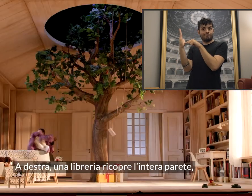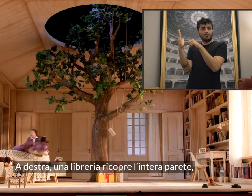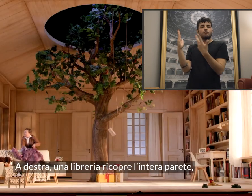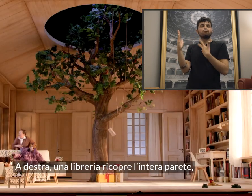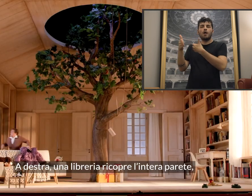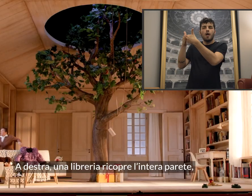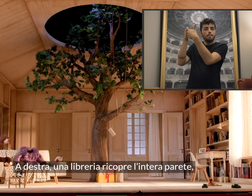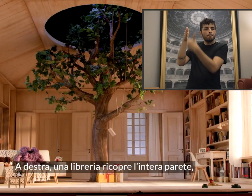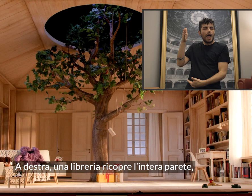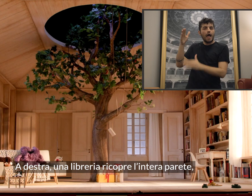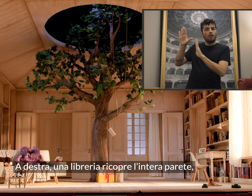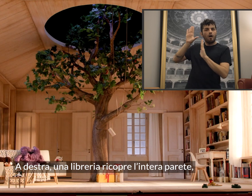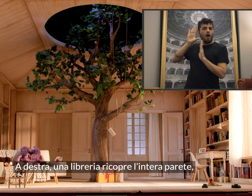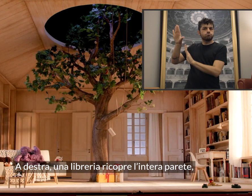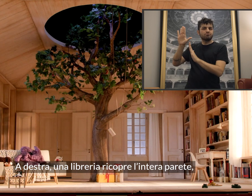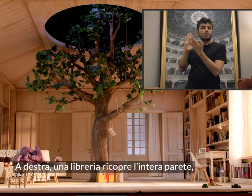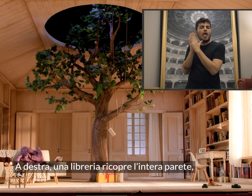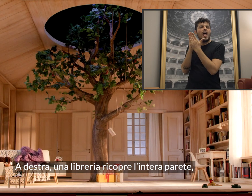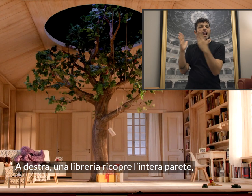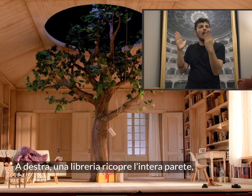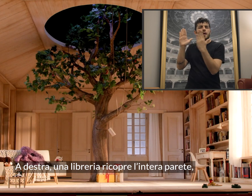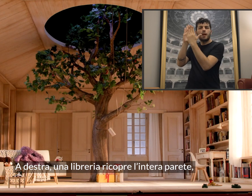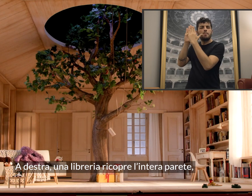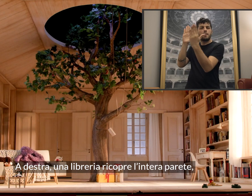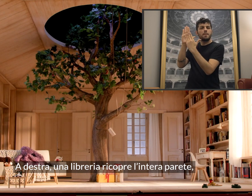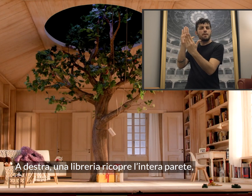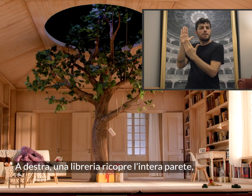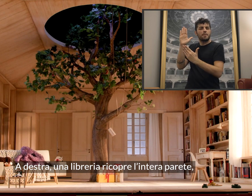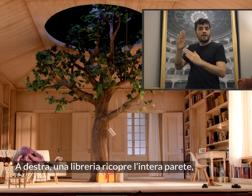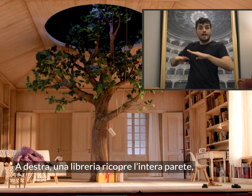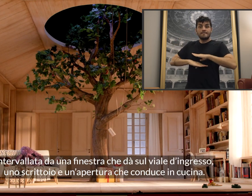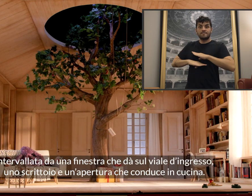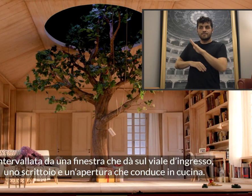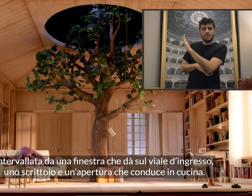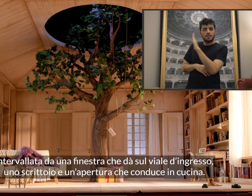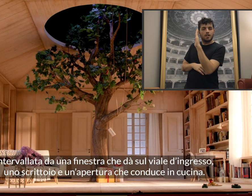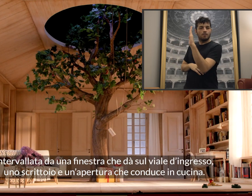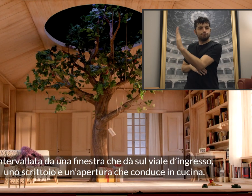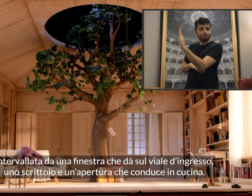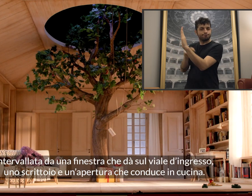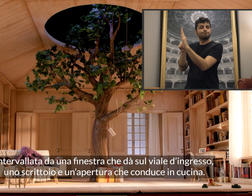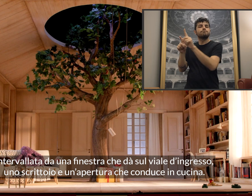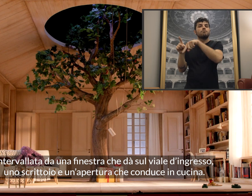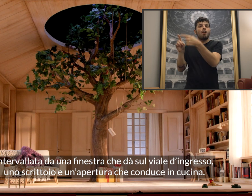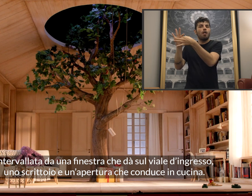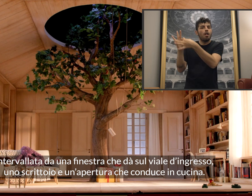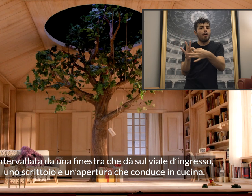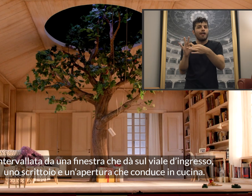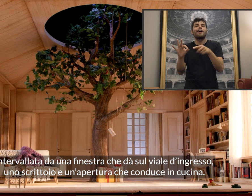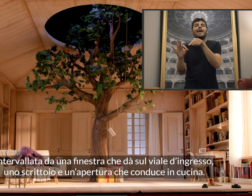A destra, una libreria ricopre l'intera parete, intervallata da una finestra che dà sul viale